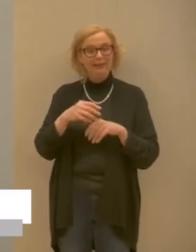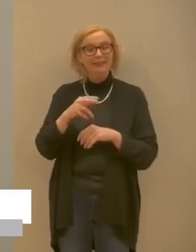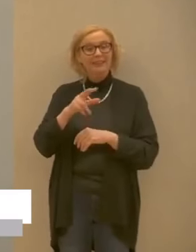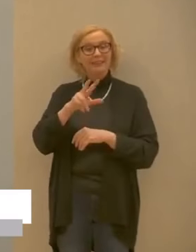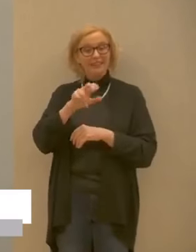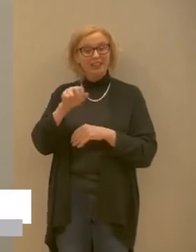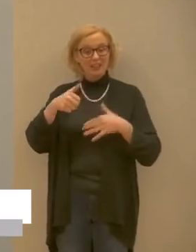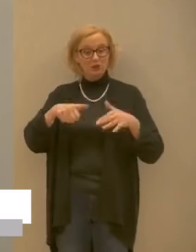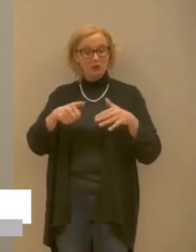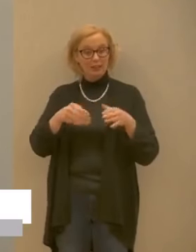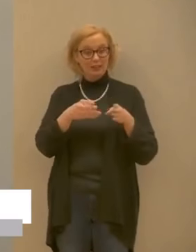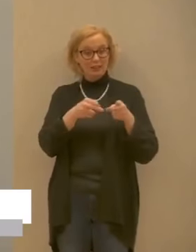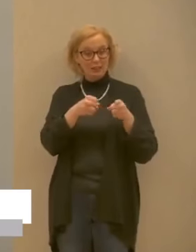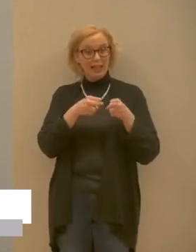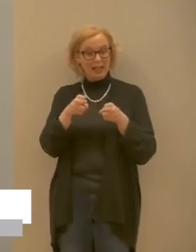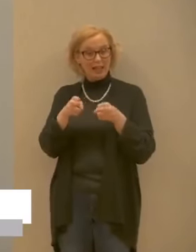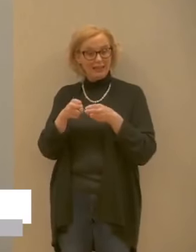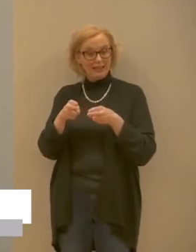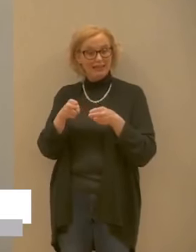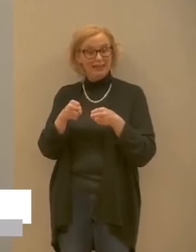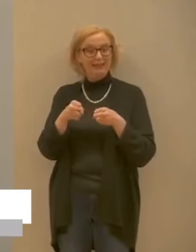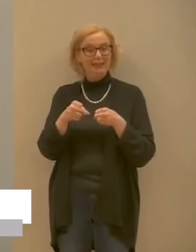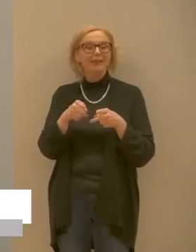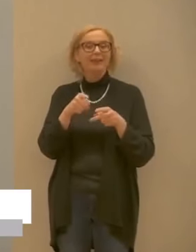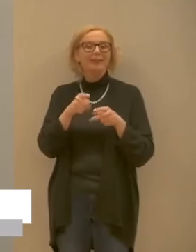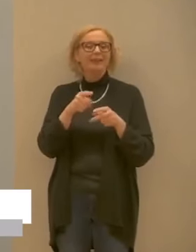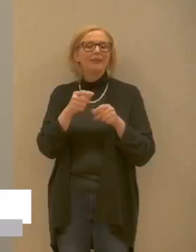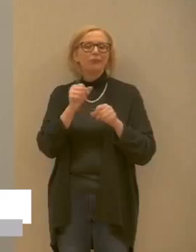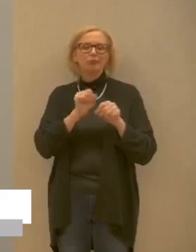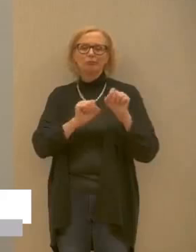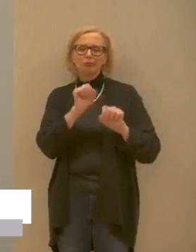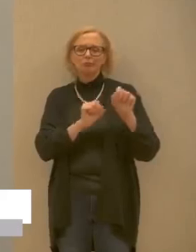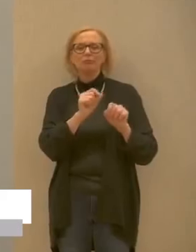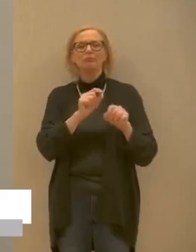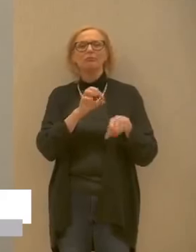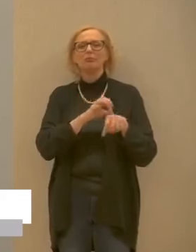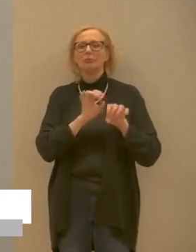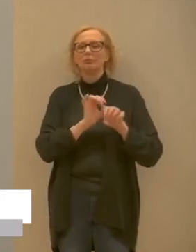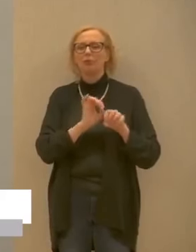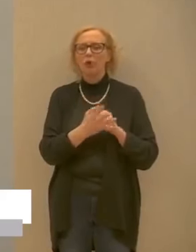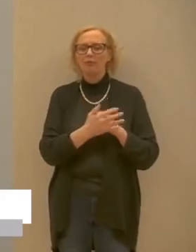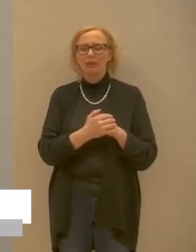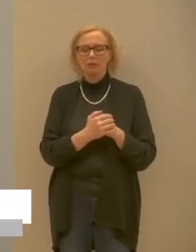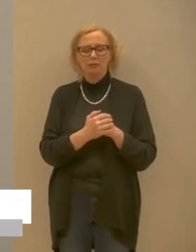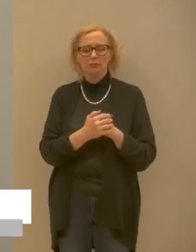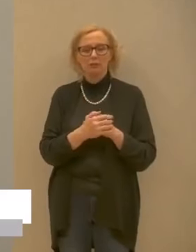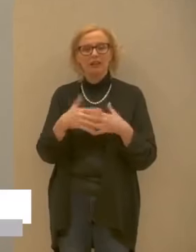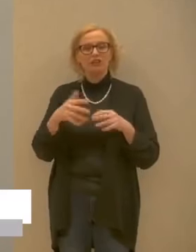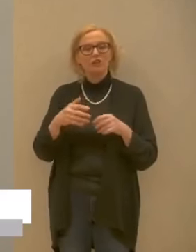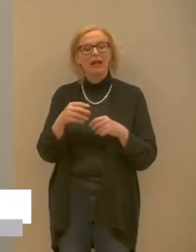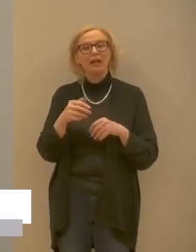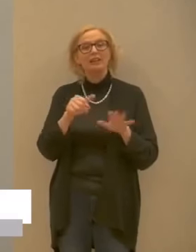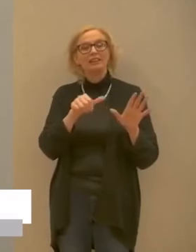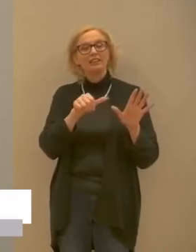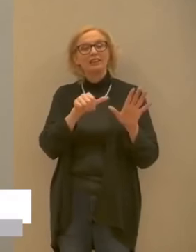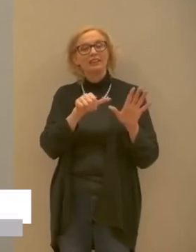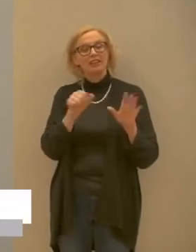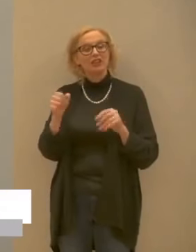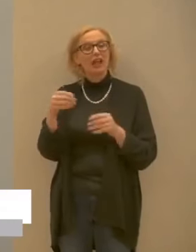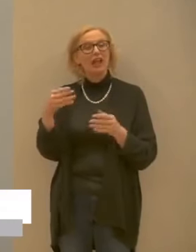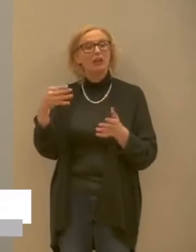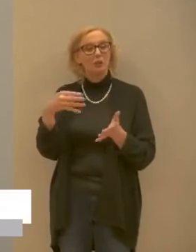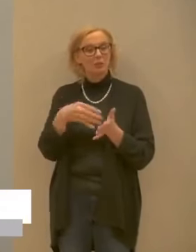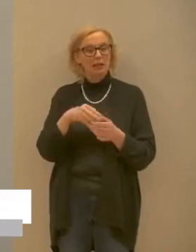letti che abbiamo messo a disposizione per combattere questa malattia abbiamo già detto di 620 mila euro già